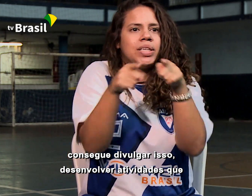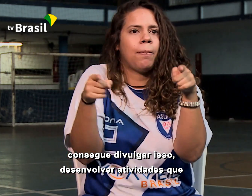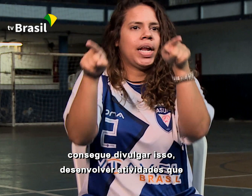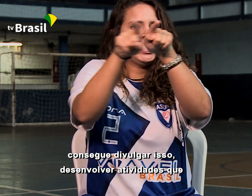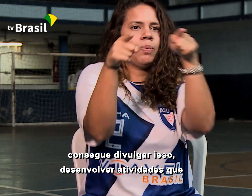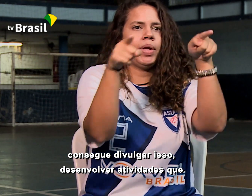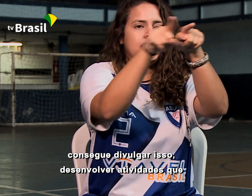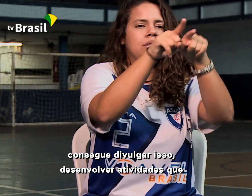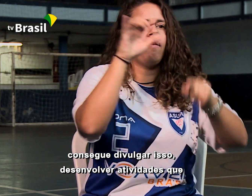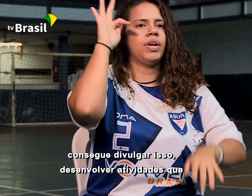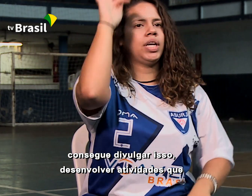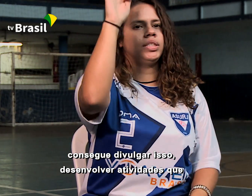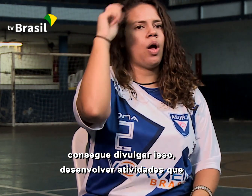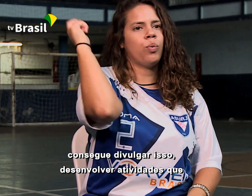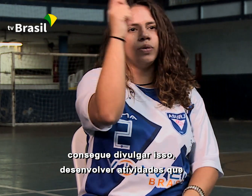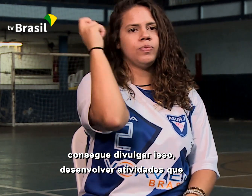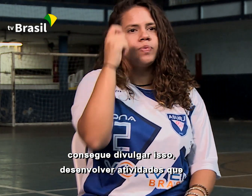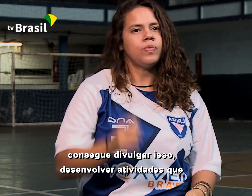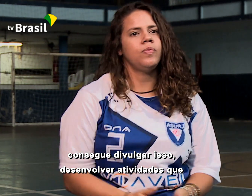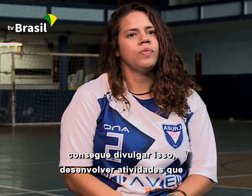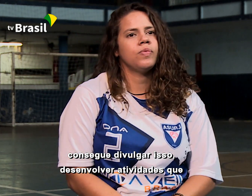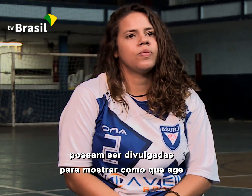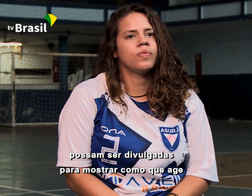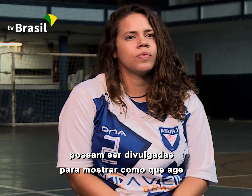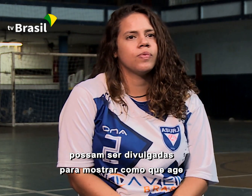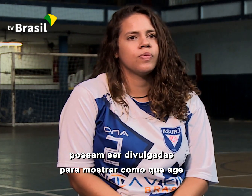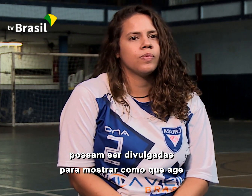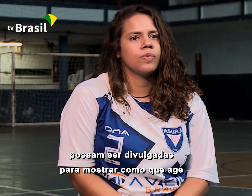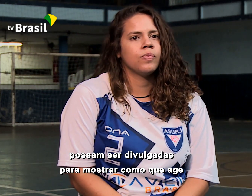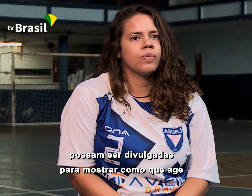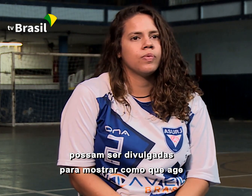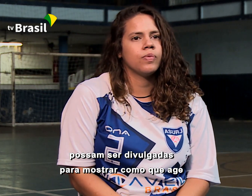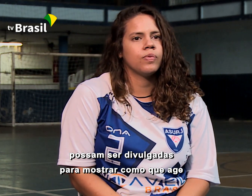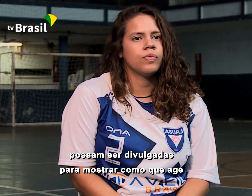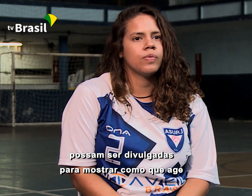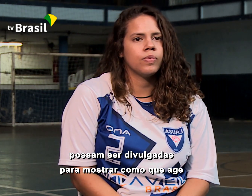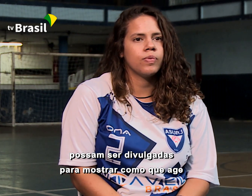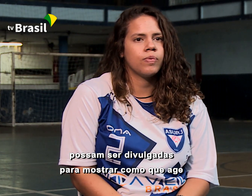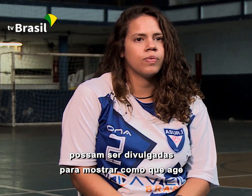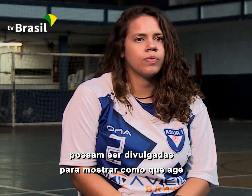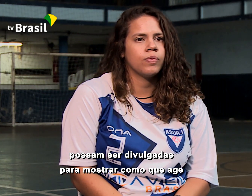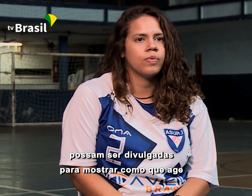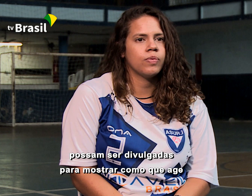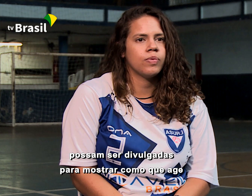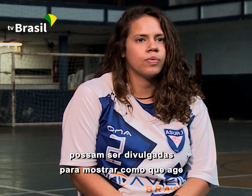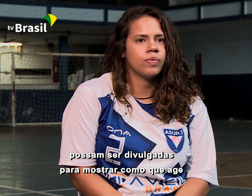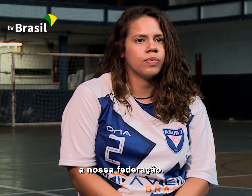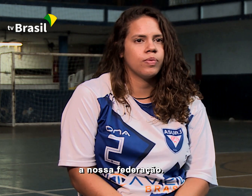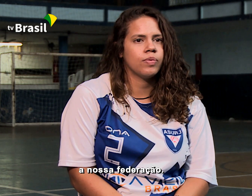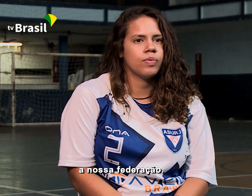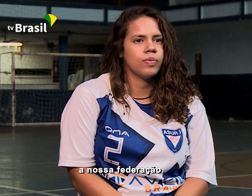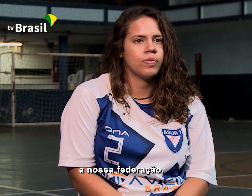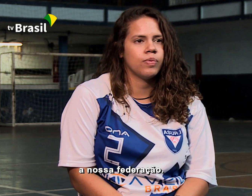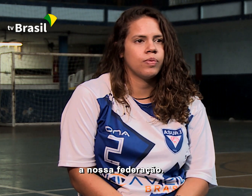divulgar isso, desenvolver atividades que possam ser divulgadas para mostrar como que age a nossa Federação.